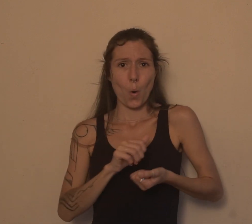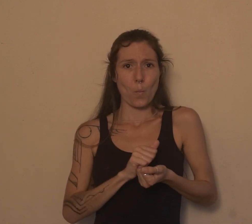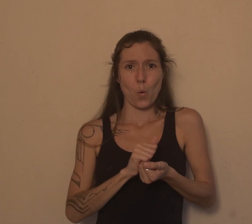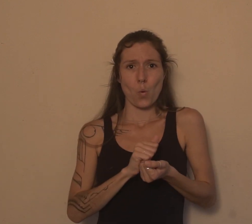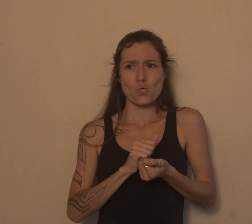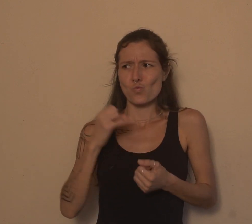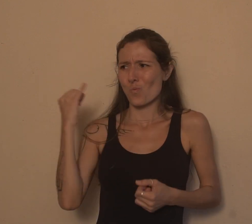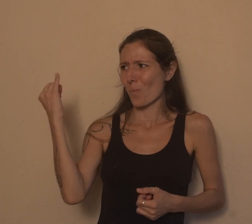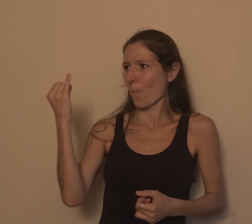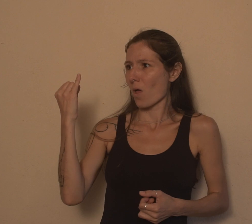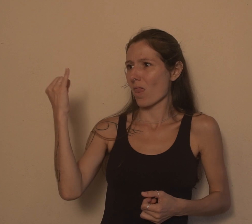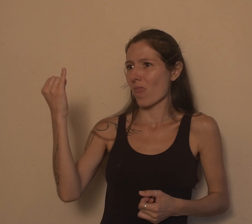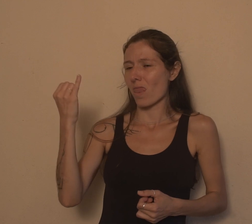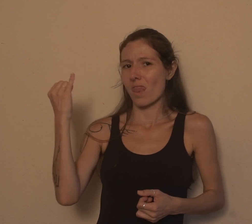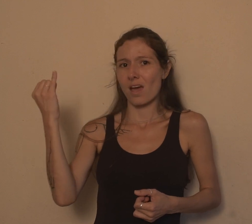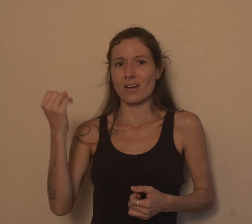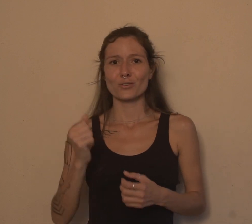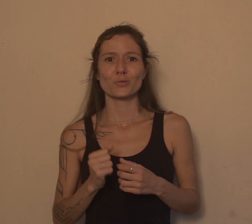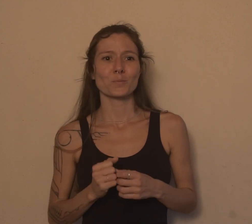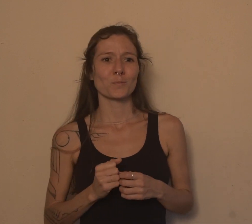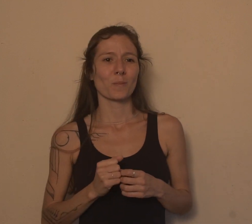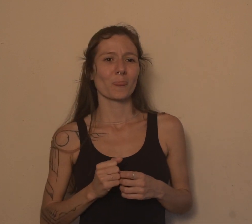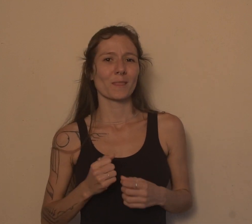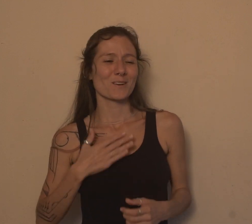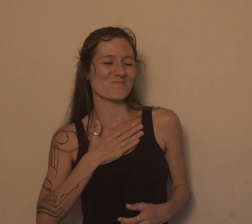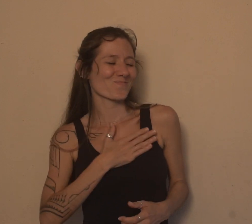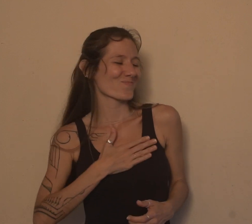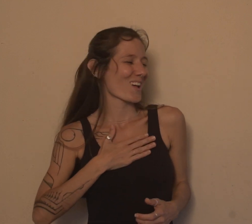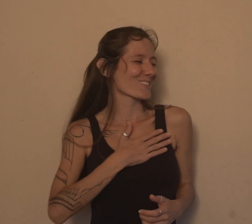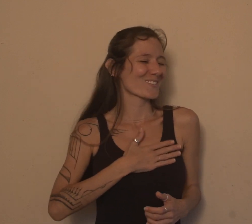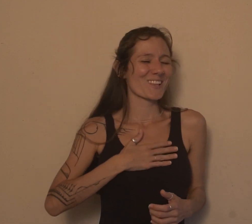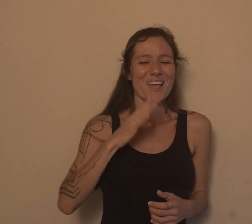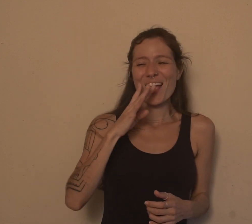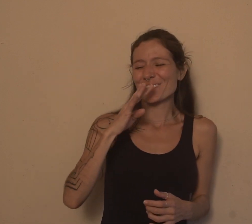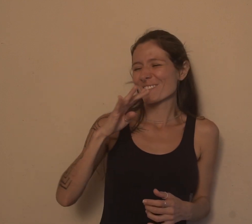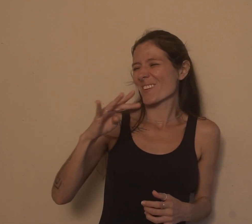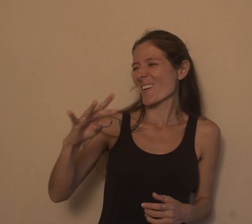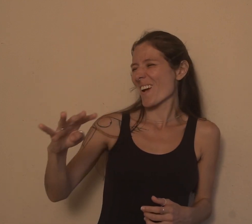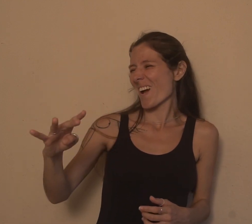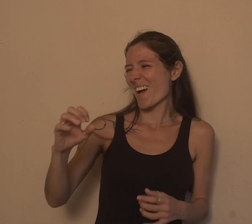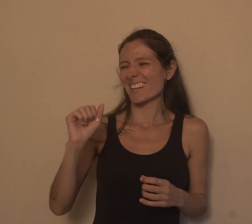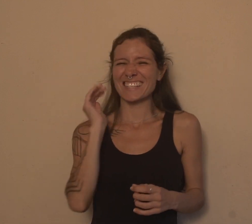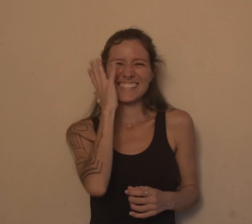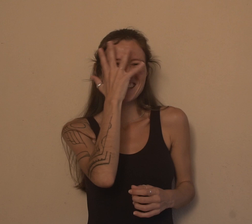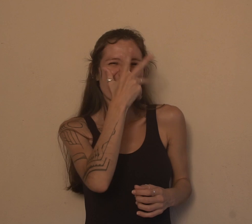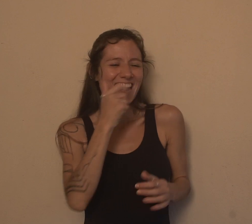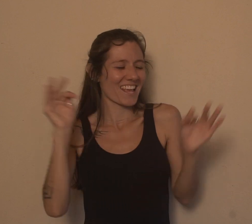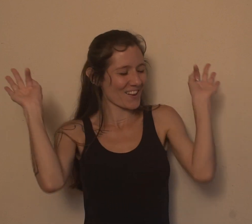é só um pedaço de pano ali, não. É uma coisa real mesmo. Mas, que eu mais gostei foram as cores. Gosto de tudo colorido,